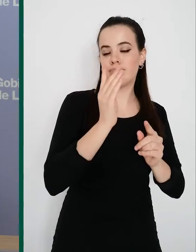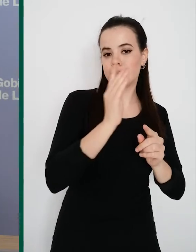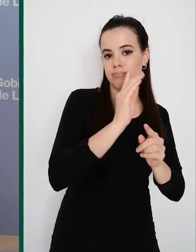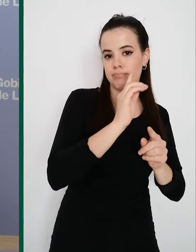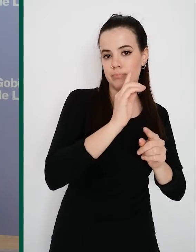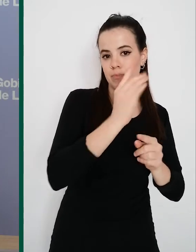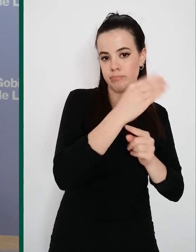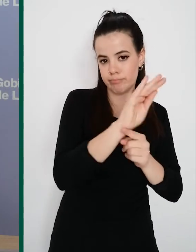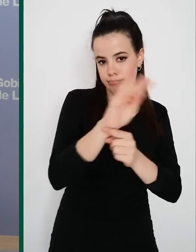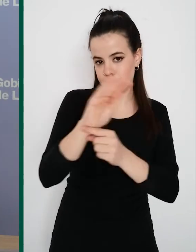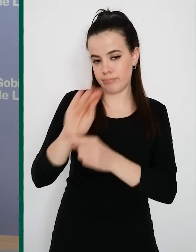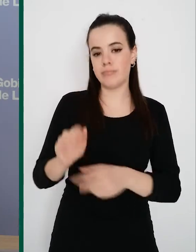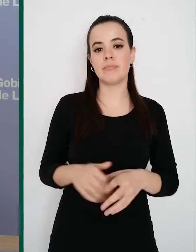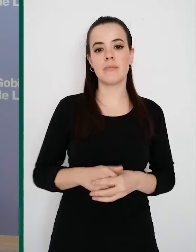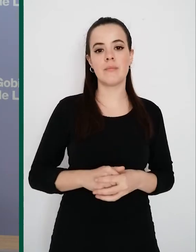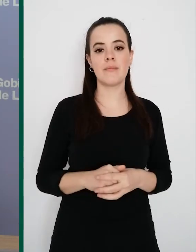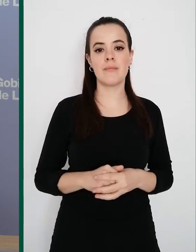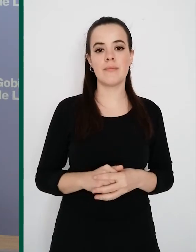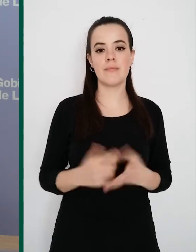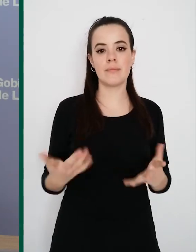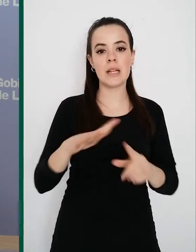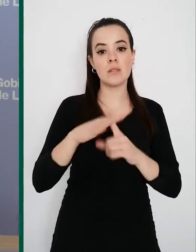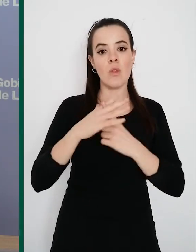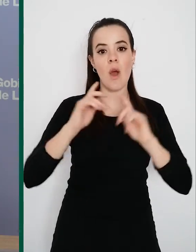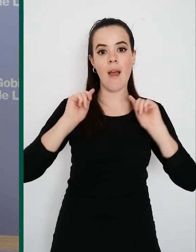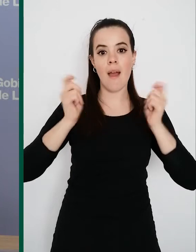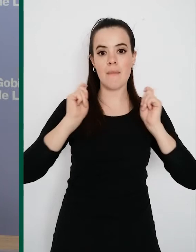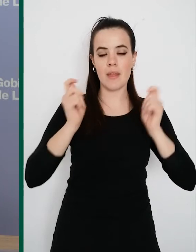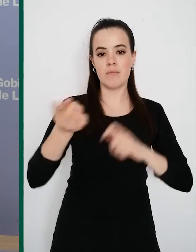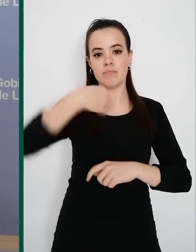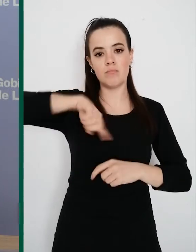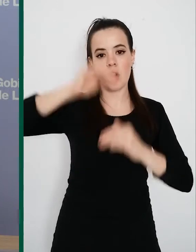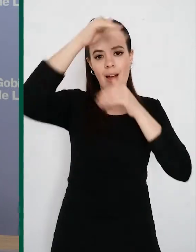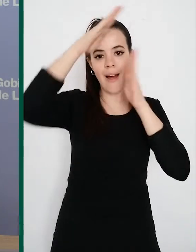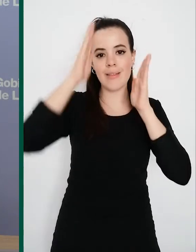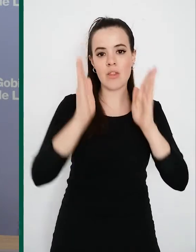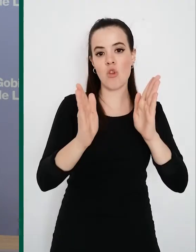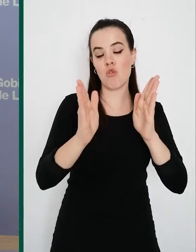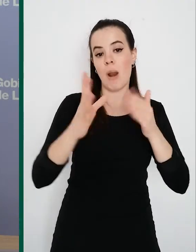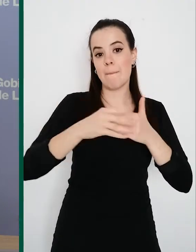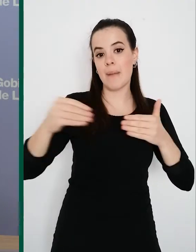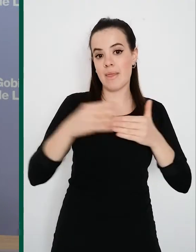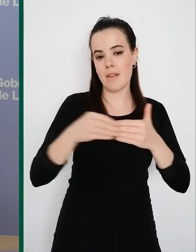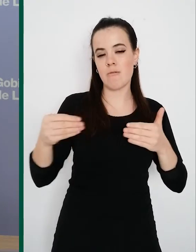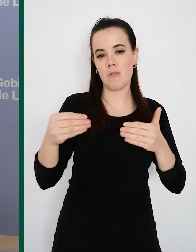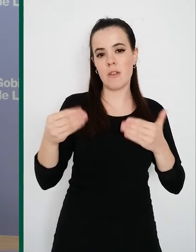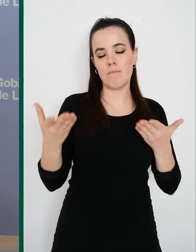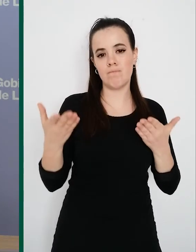paciente. Ante esta emergencia sanitaria, nuestra atención al paciente ha tenido en cuenta un enfoque integral,